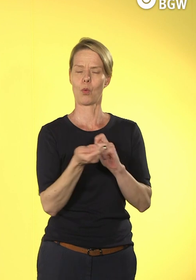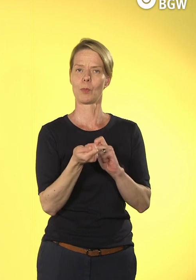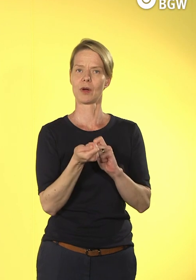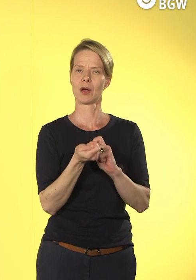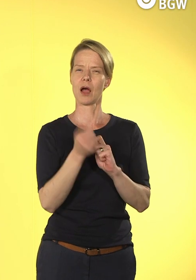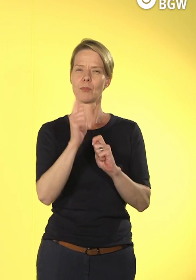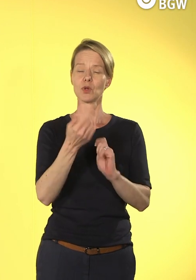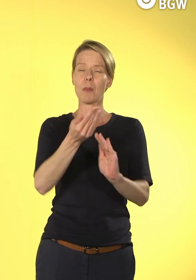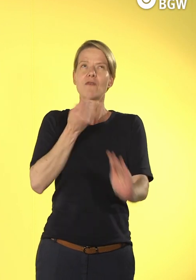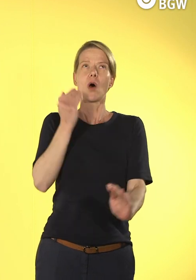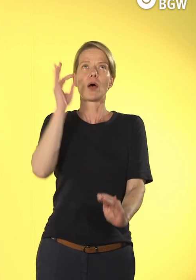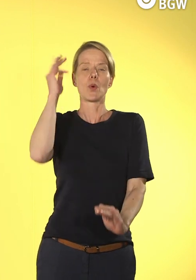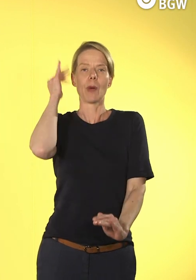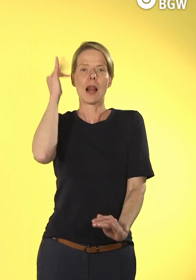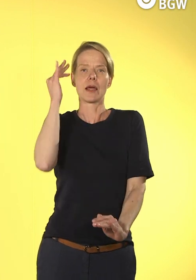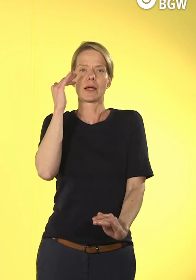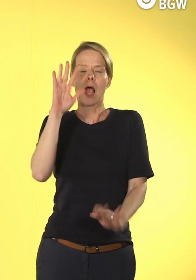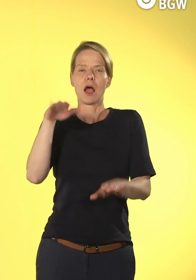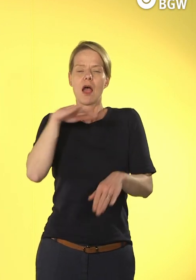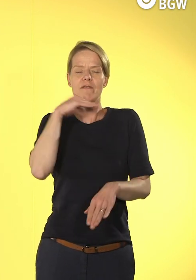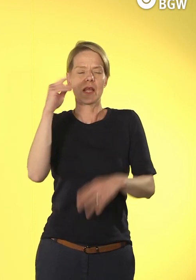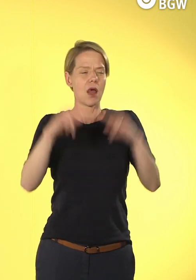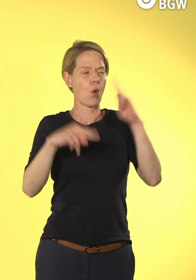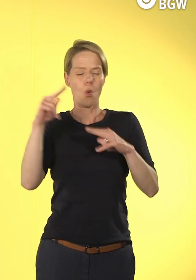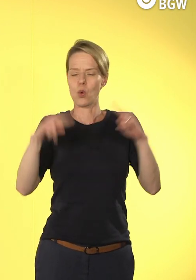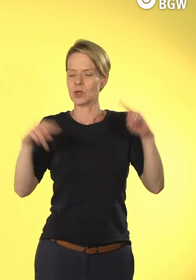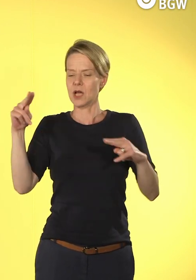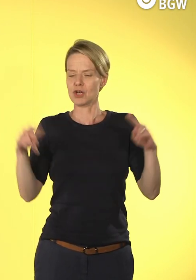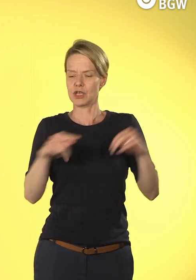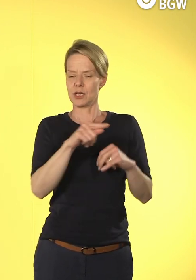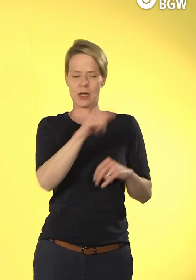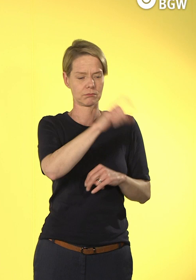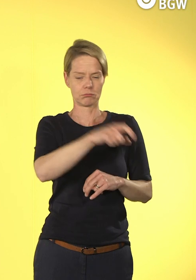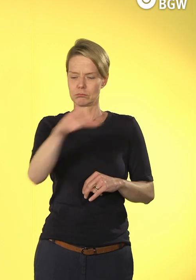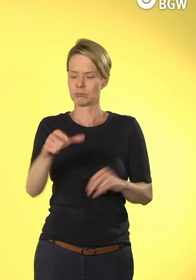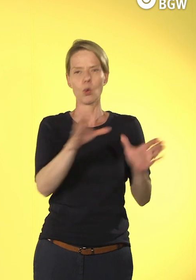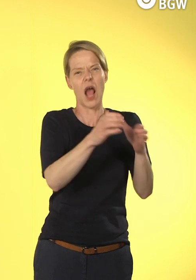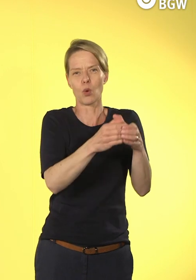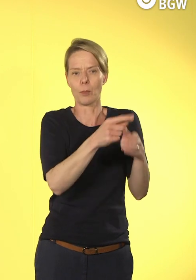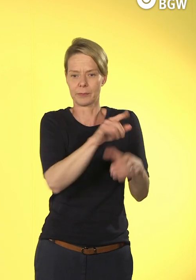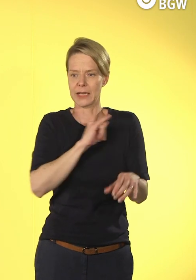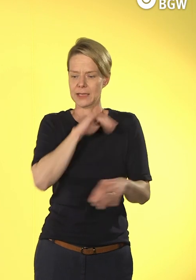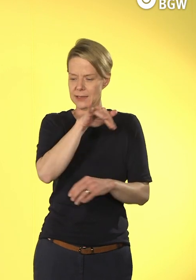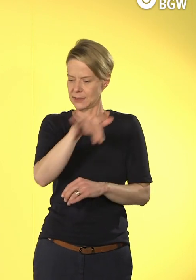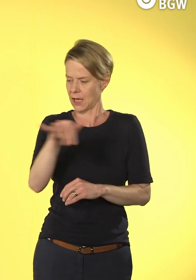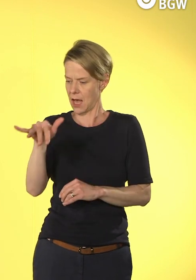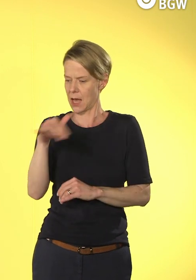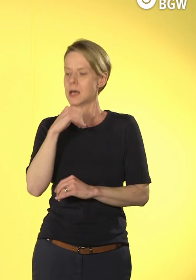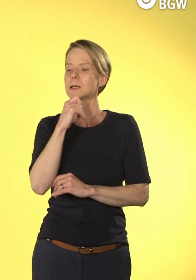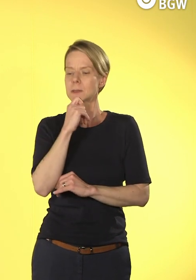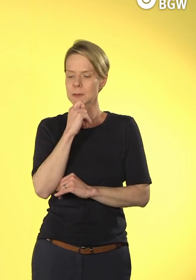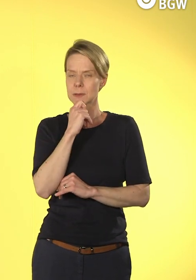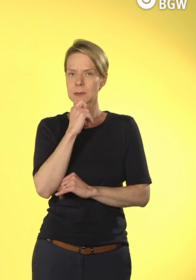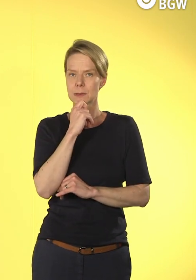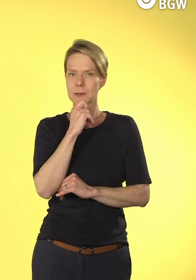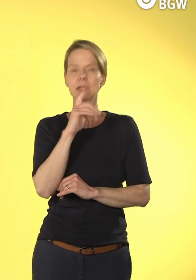verschiedene Stakeholder, also Personen oder Gruppierungen, die ein Interesse daran haben, wie es bei uns vorangeht, dann müssen wir